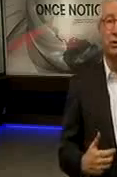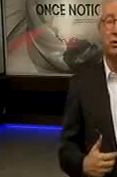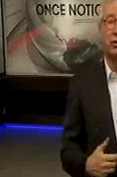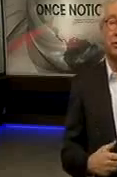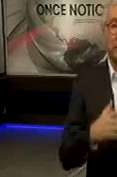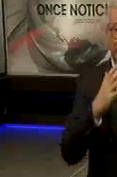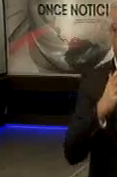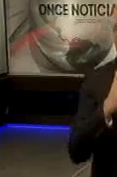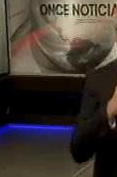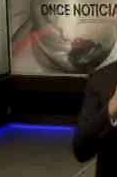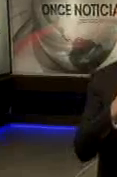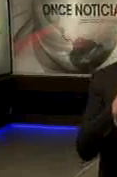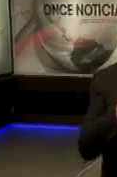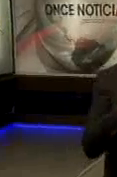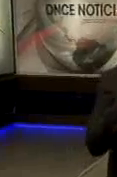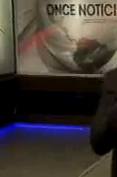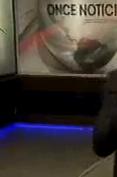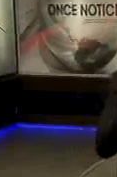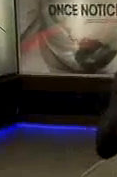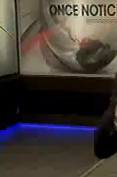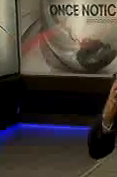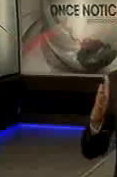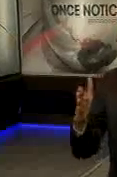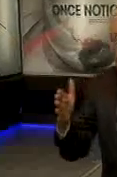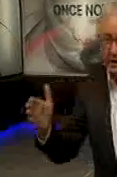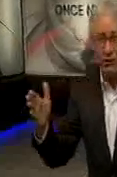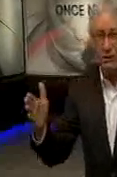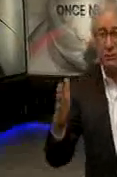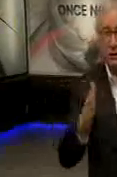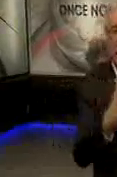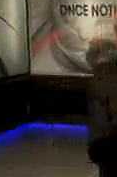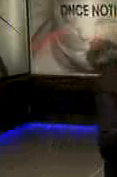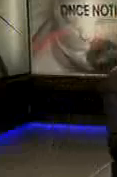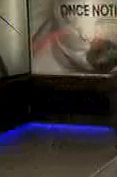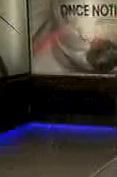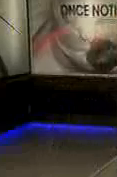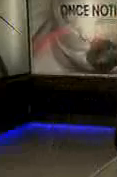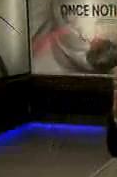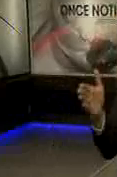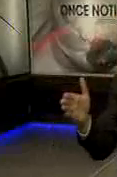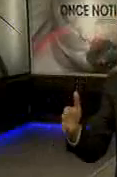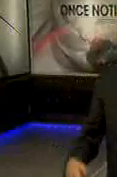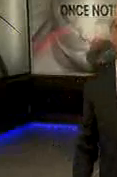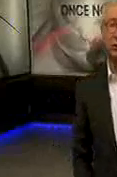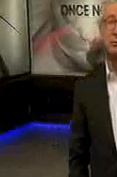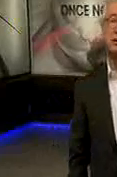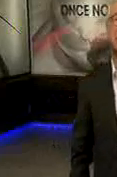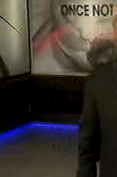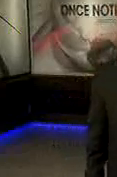Con algo que es muy padre Que es un asunto disciplinario Muy claramente dividido en diferentes áreas Que creo que puede ser de enorme